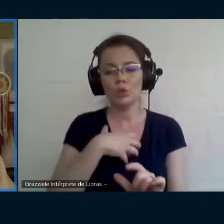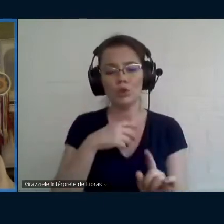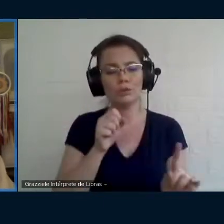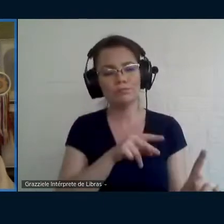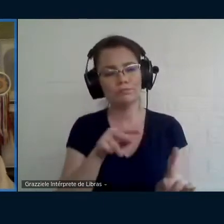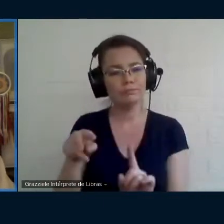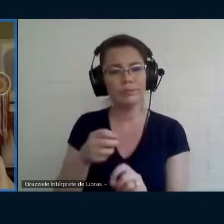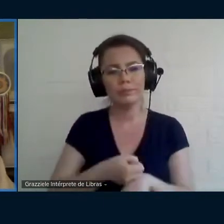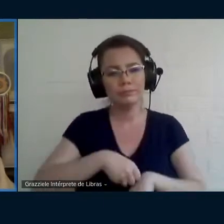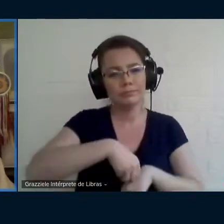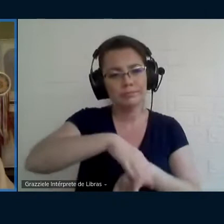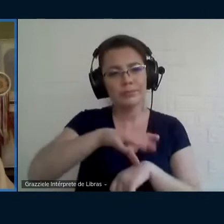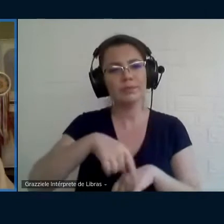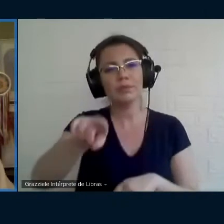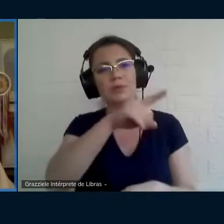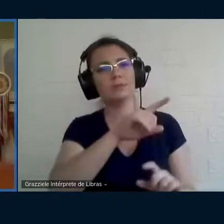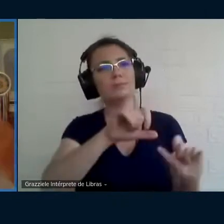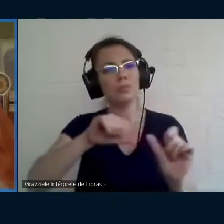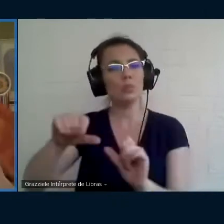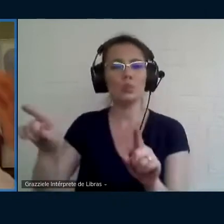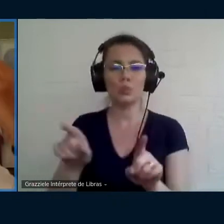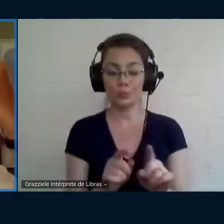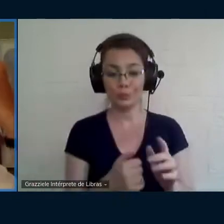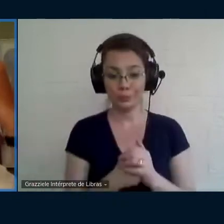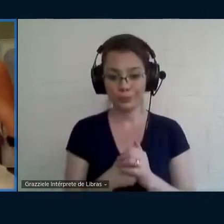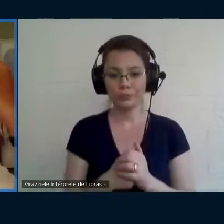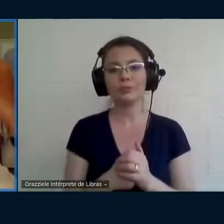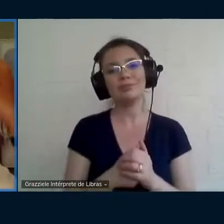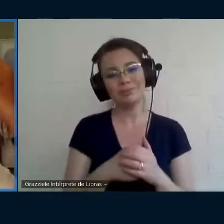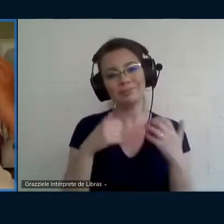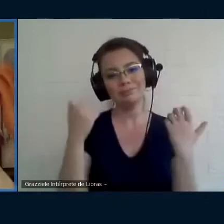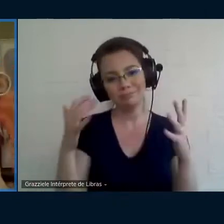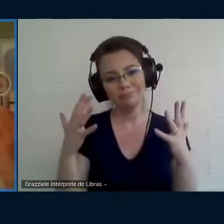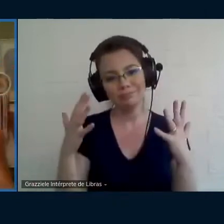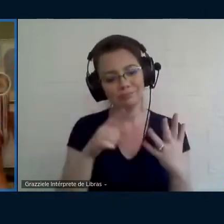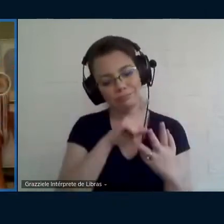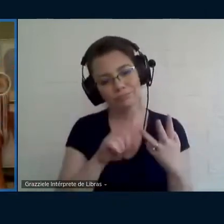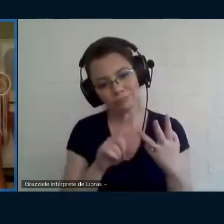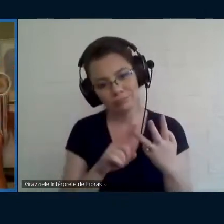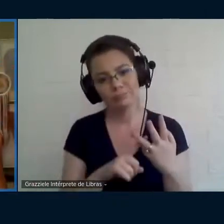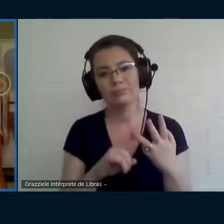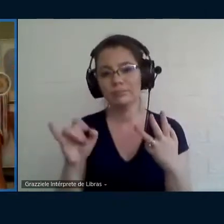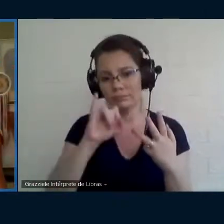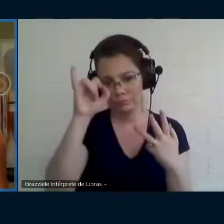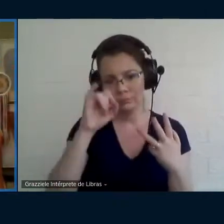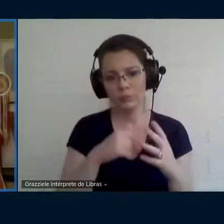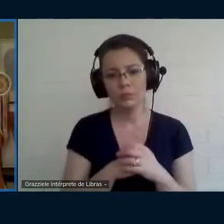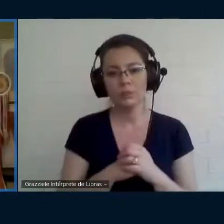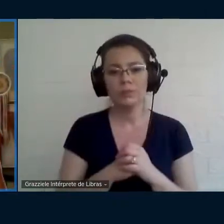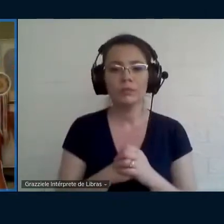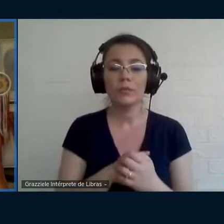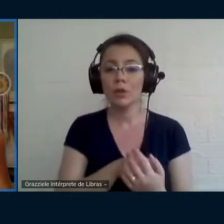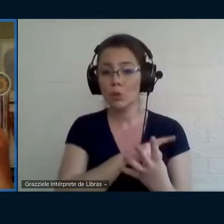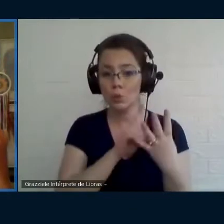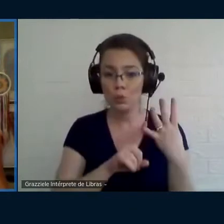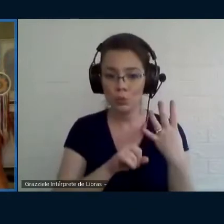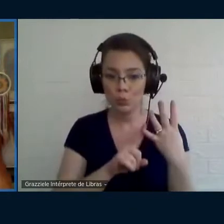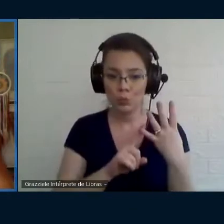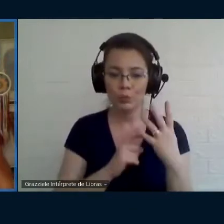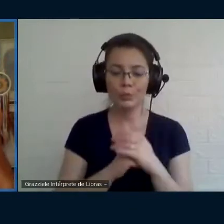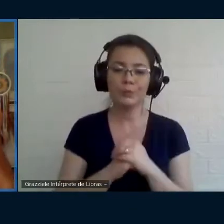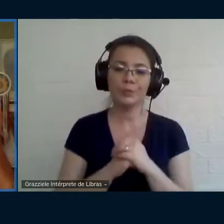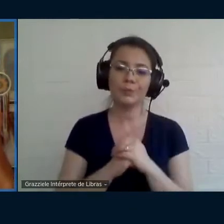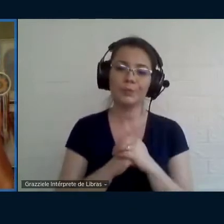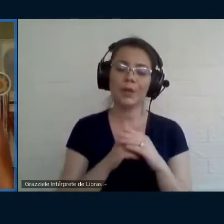os conceitos. Então, parabéns, porque esse terceiro ponto eu acho ele bastante importante. O quarto é essa